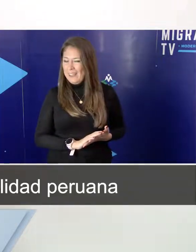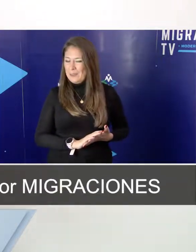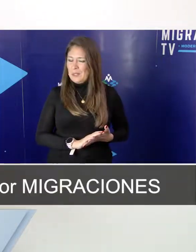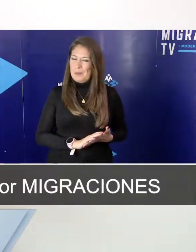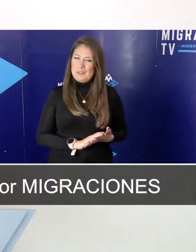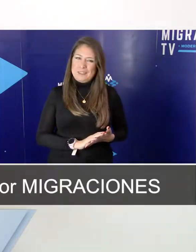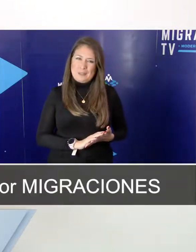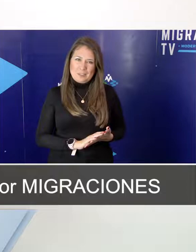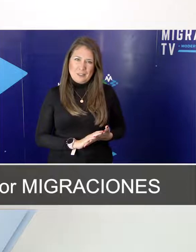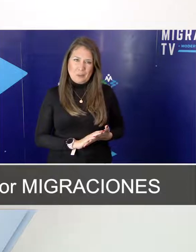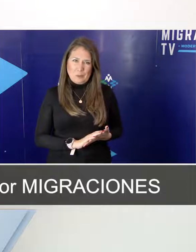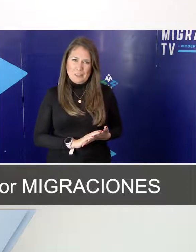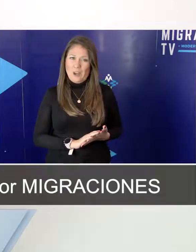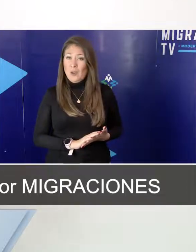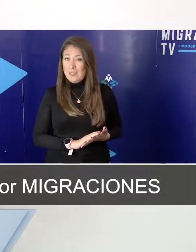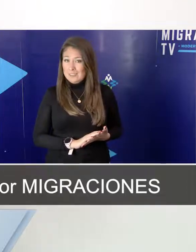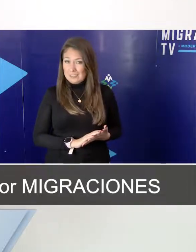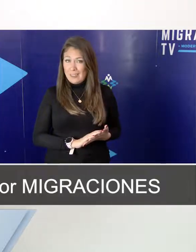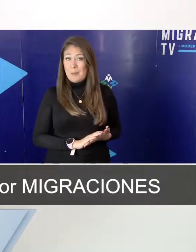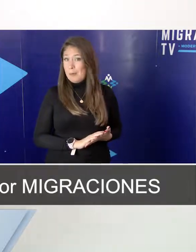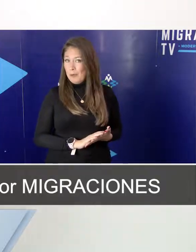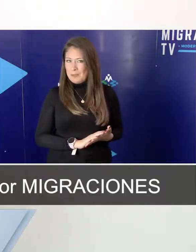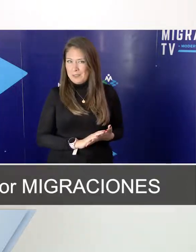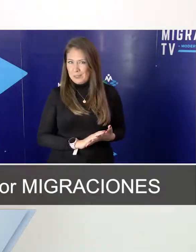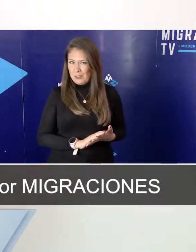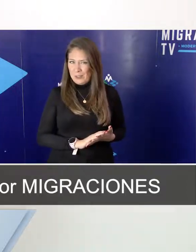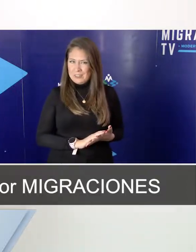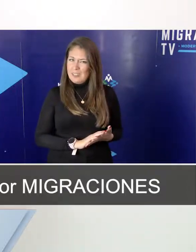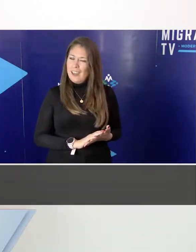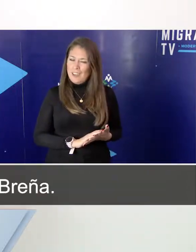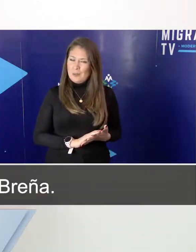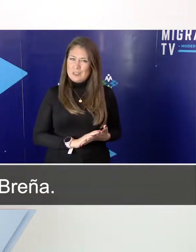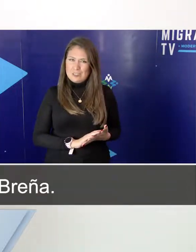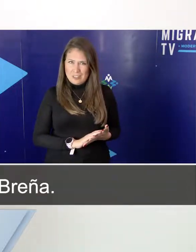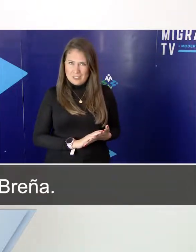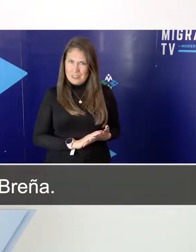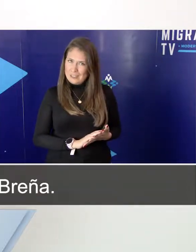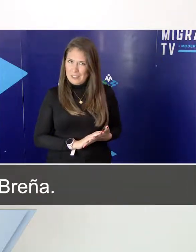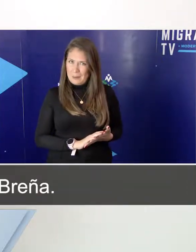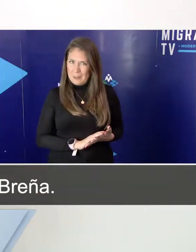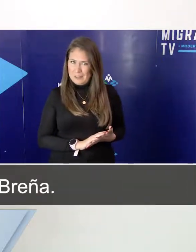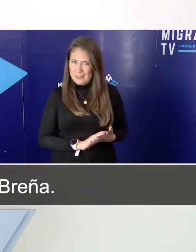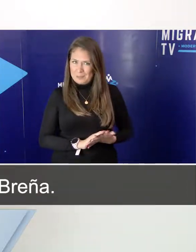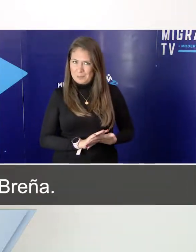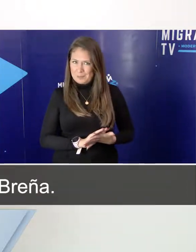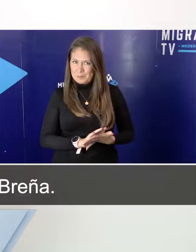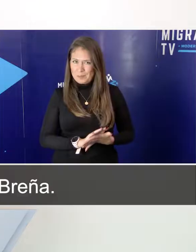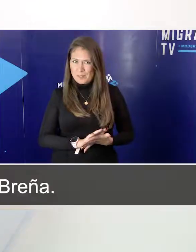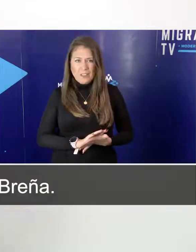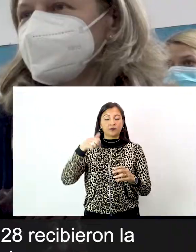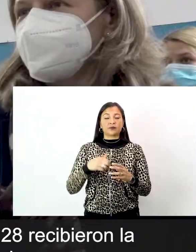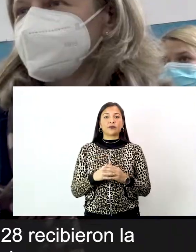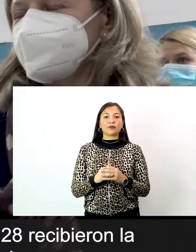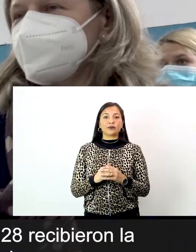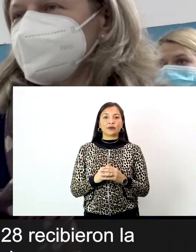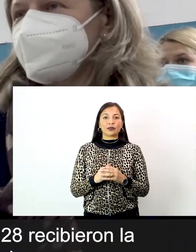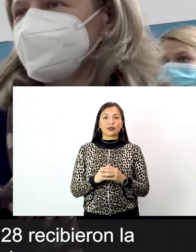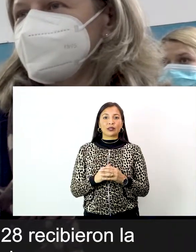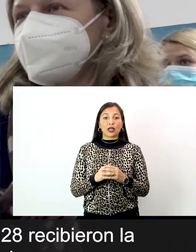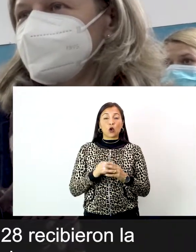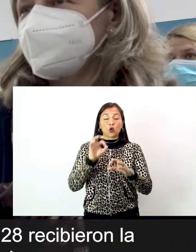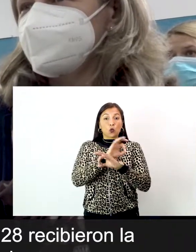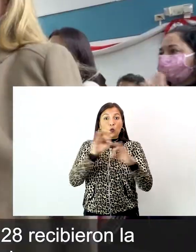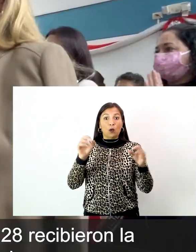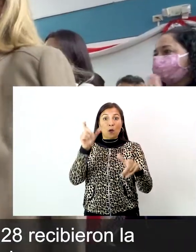peruana en una emotiva ceremonia organizada por Migraciones en nuestra sede central de Breña. De los